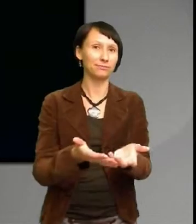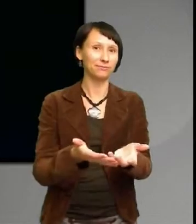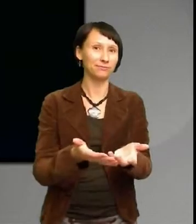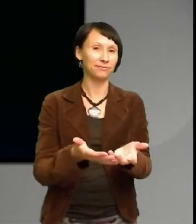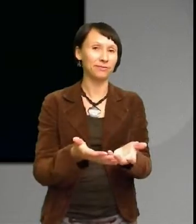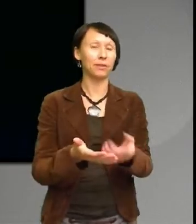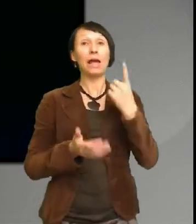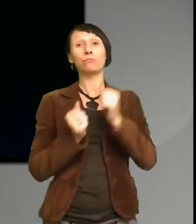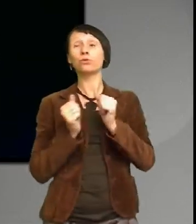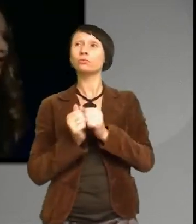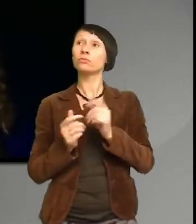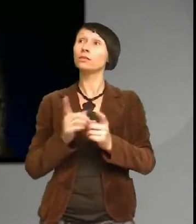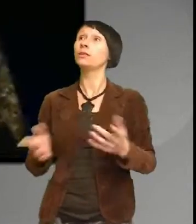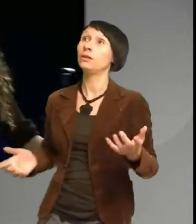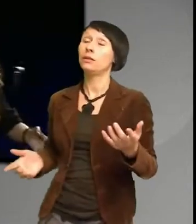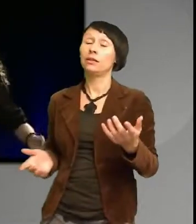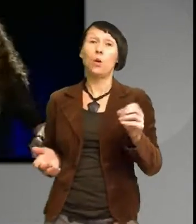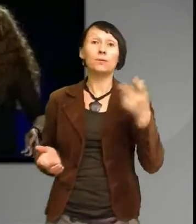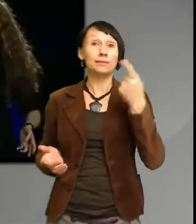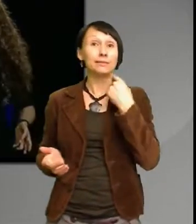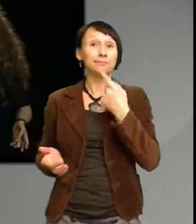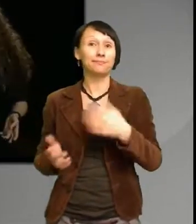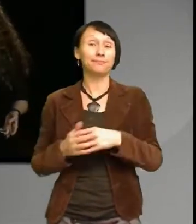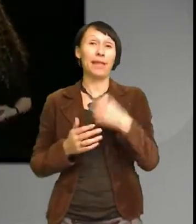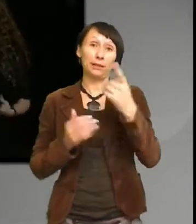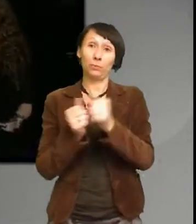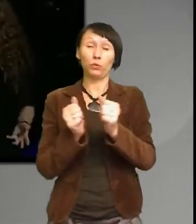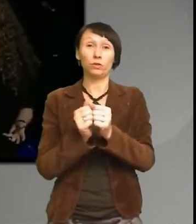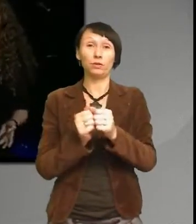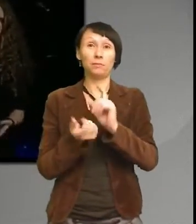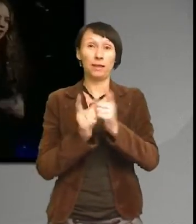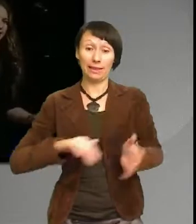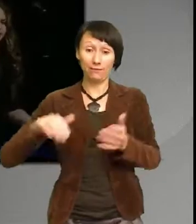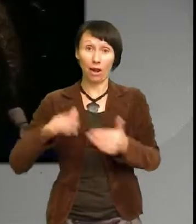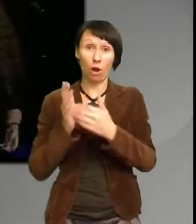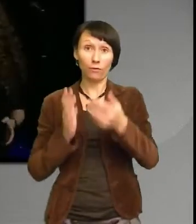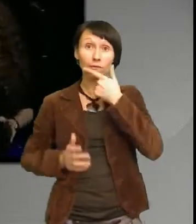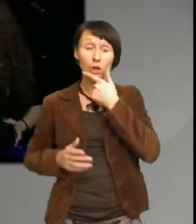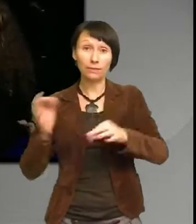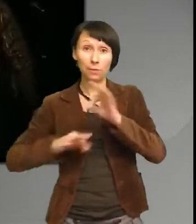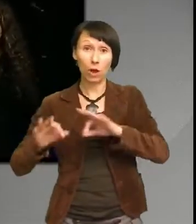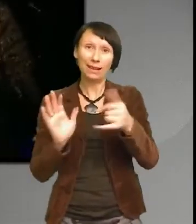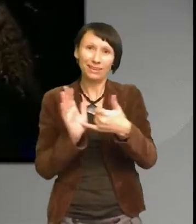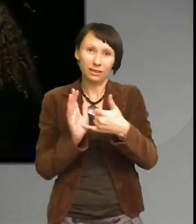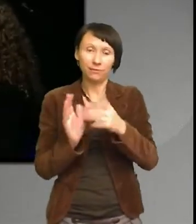tillverkas med hjälp av farliga kemikalier eller kanske innehåller i ett land här borta